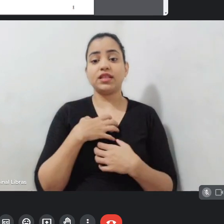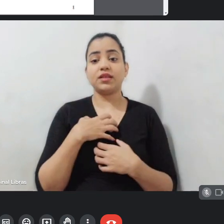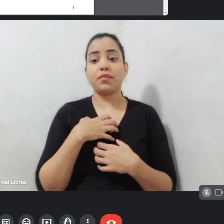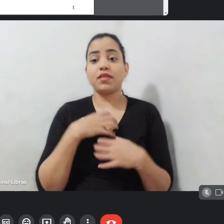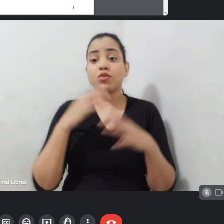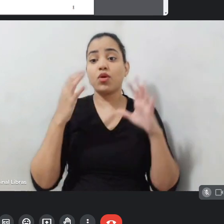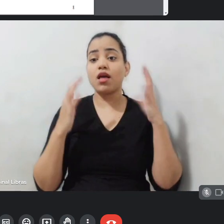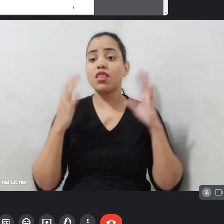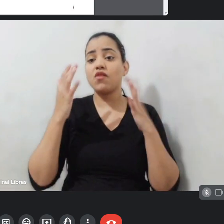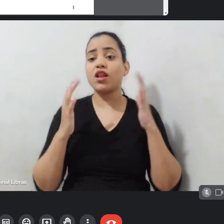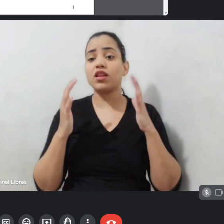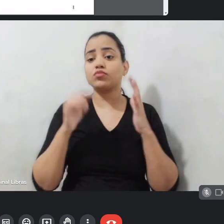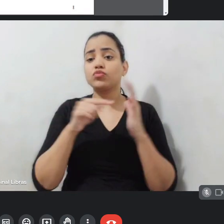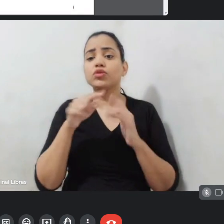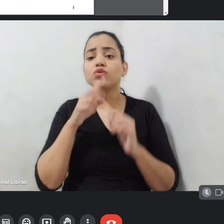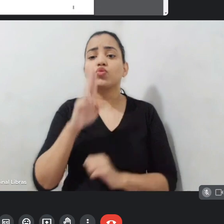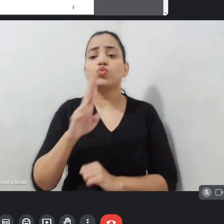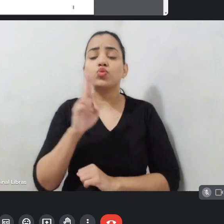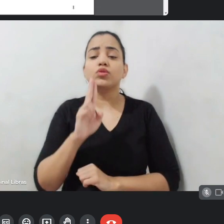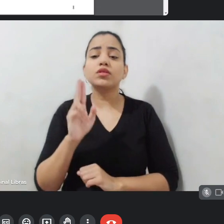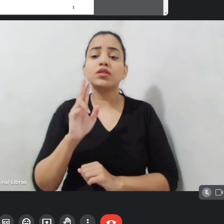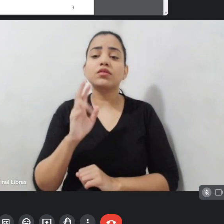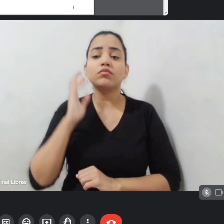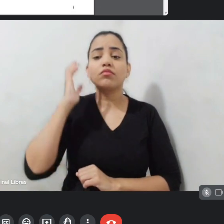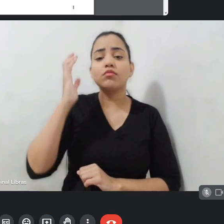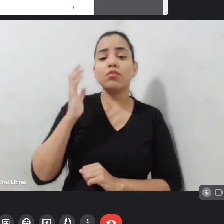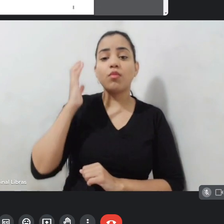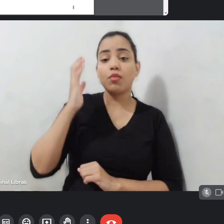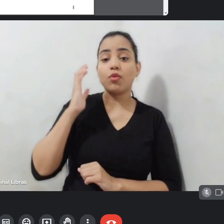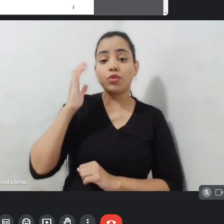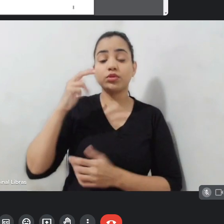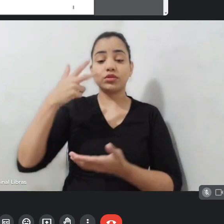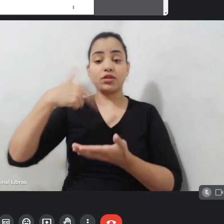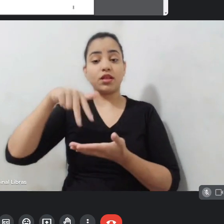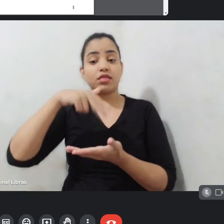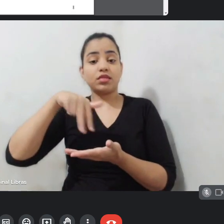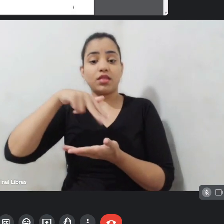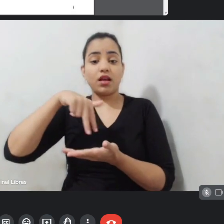música, dança, seus fotos,